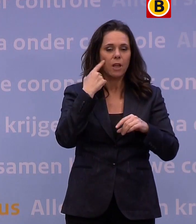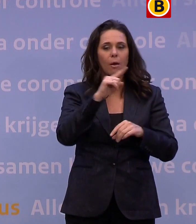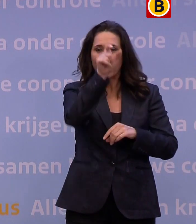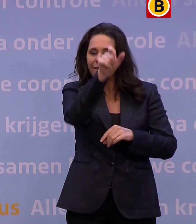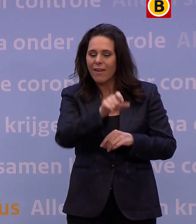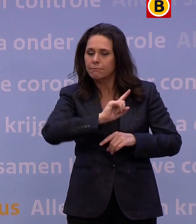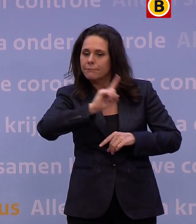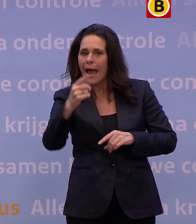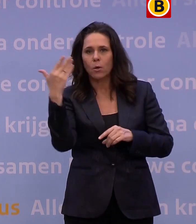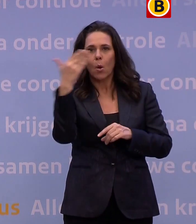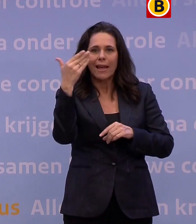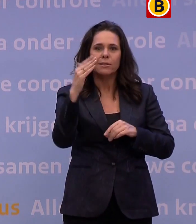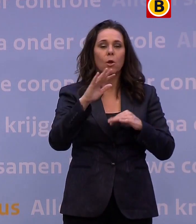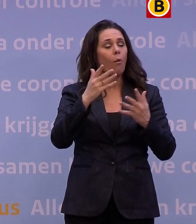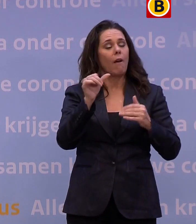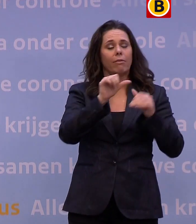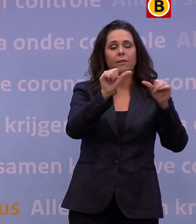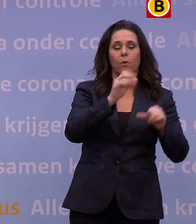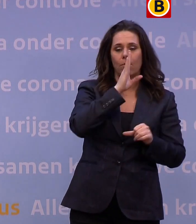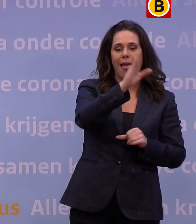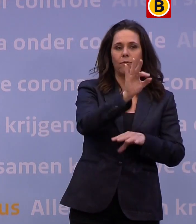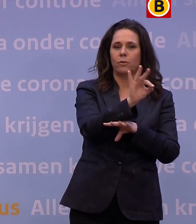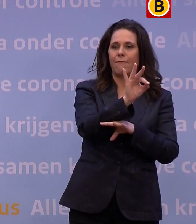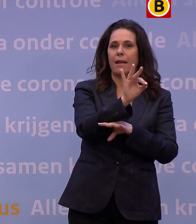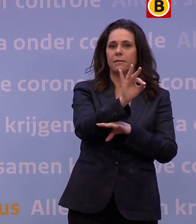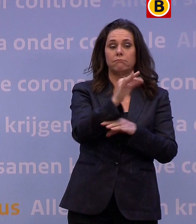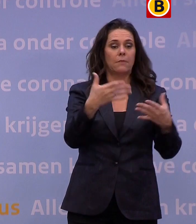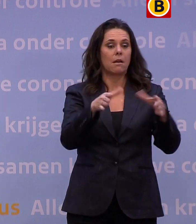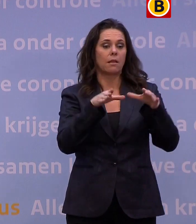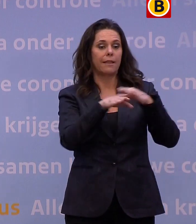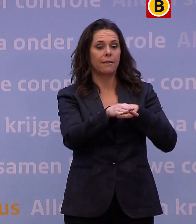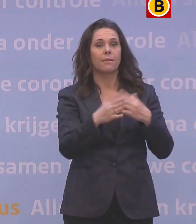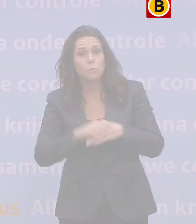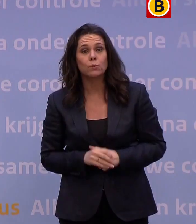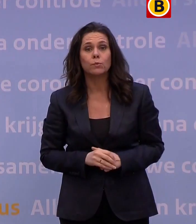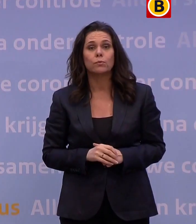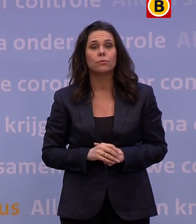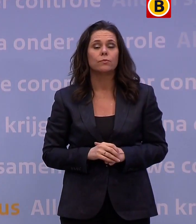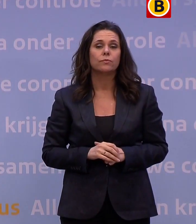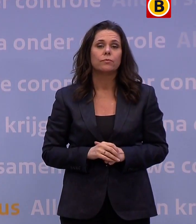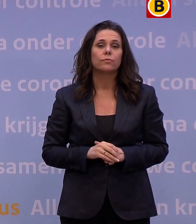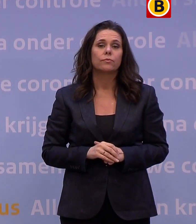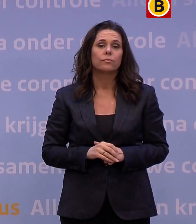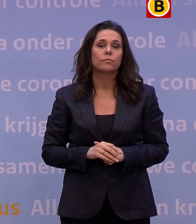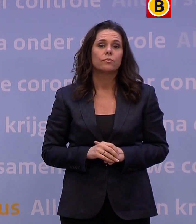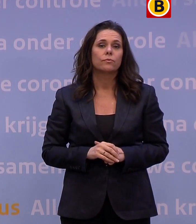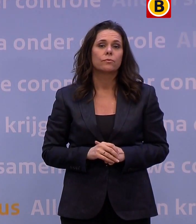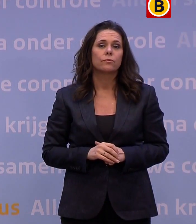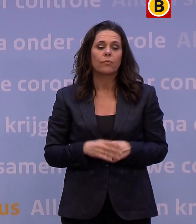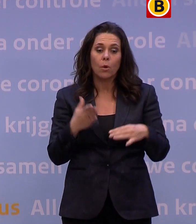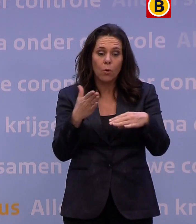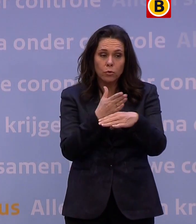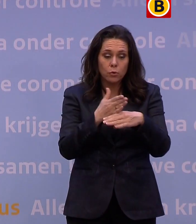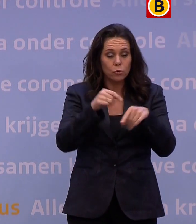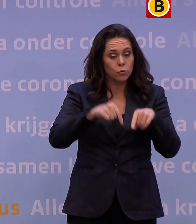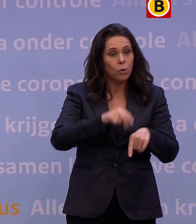andere vorm van live onderwijs. Dus in een klas of college lokaal. Ondertussen wordt met en op de